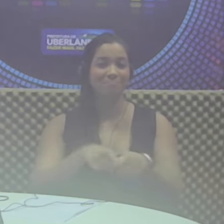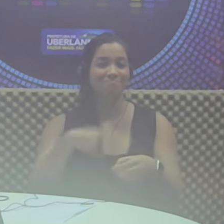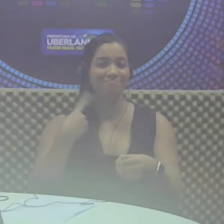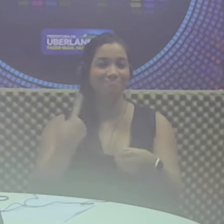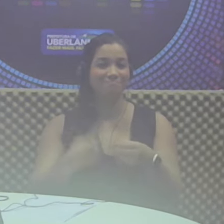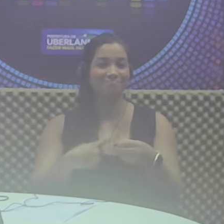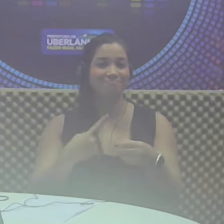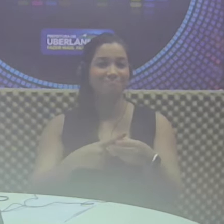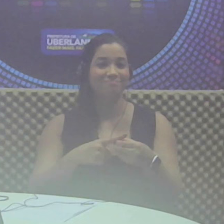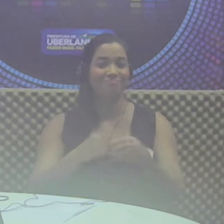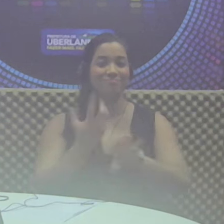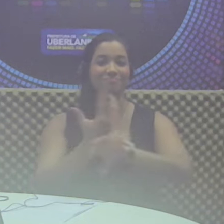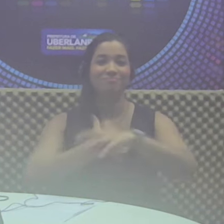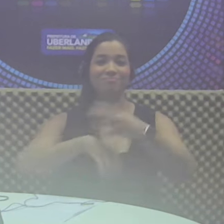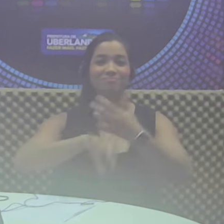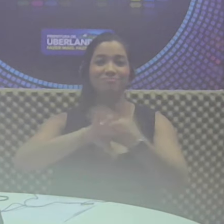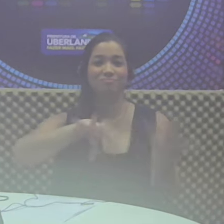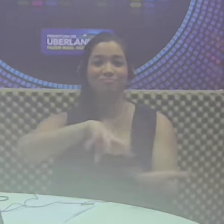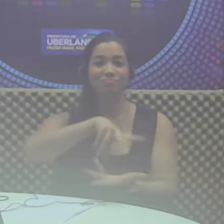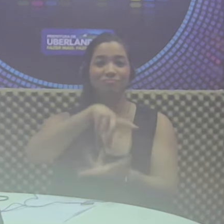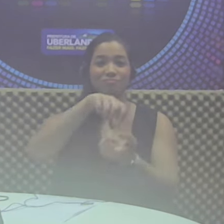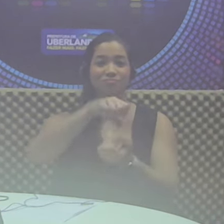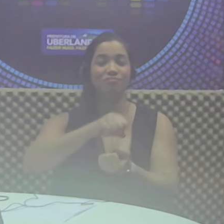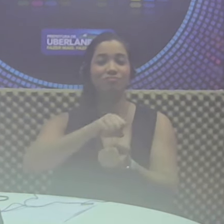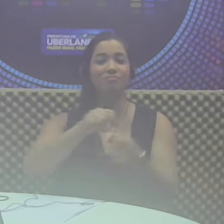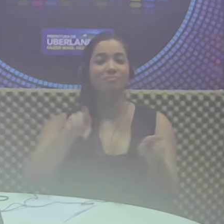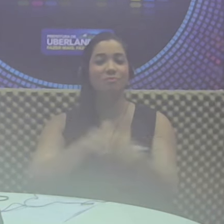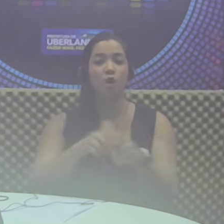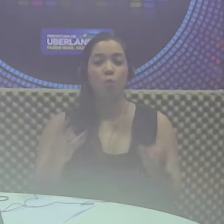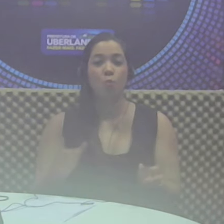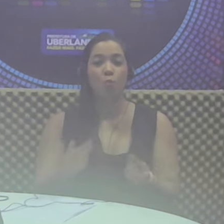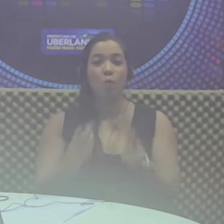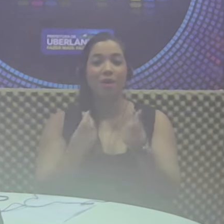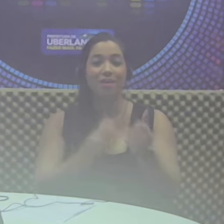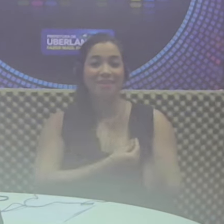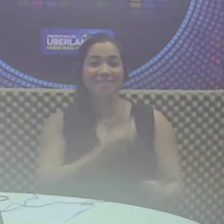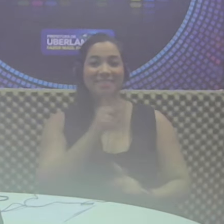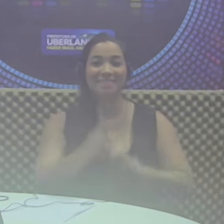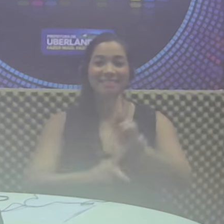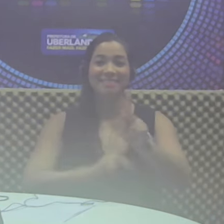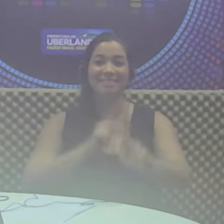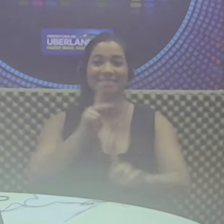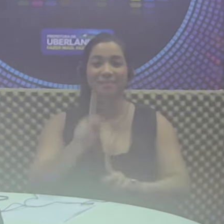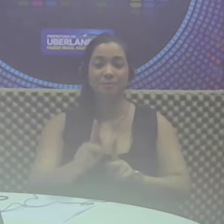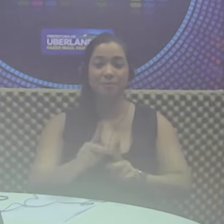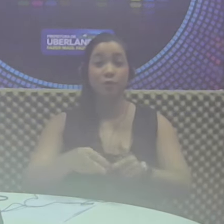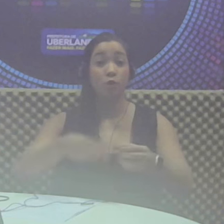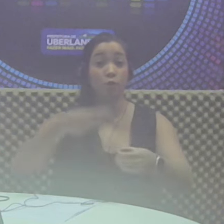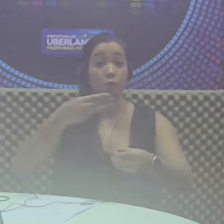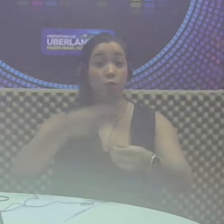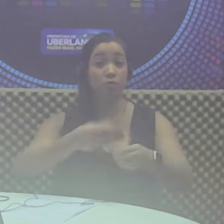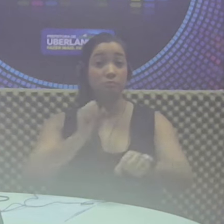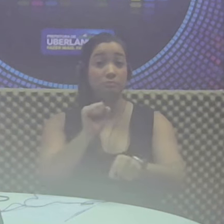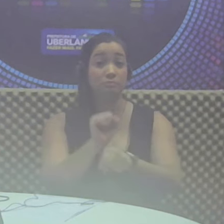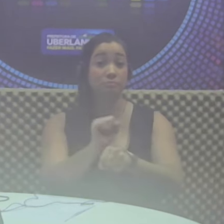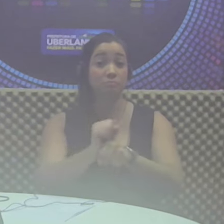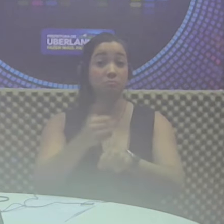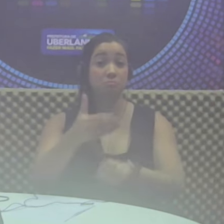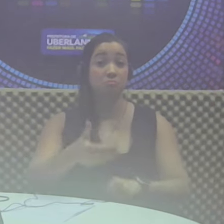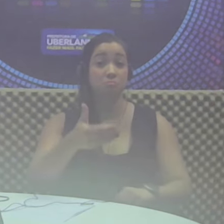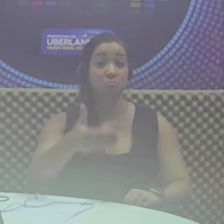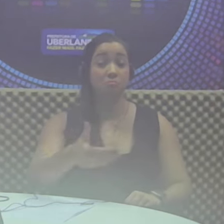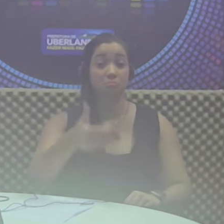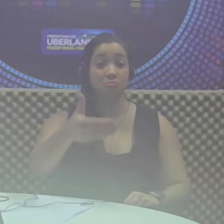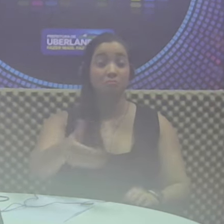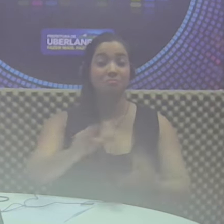ambientalmente sustentável e com qualidade de vida para a população. O município aguarda os próximos trâmites